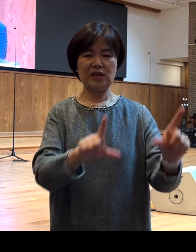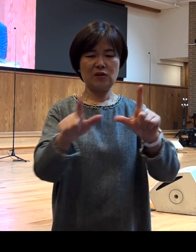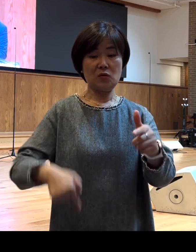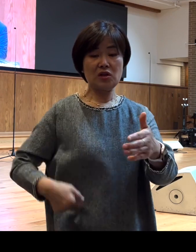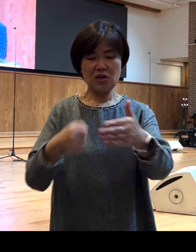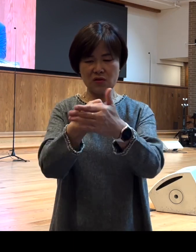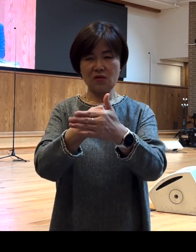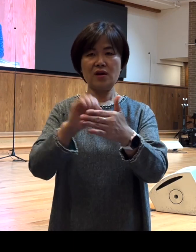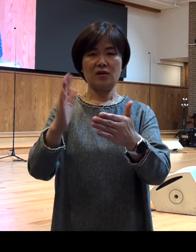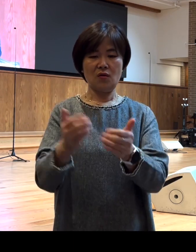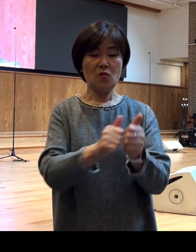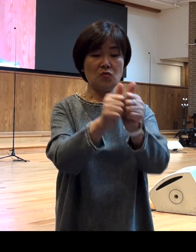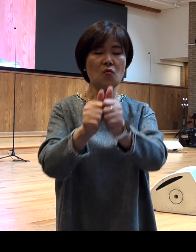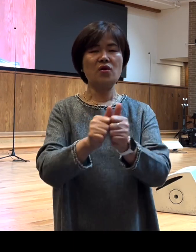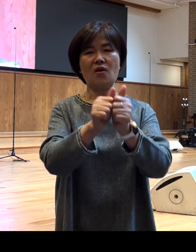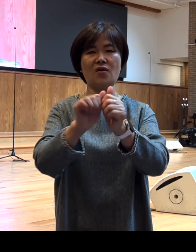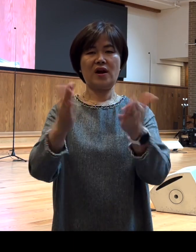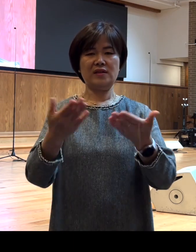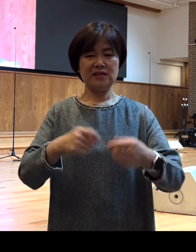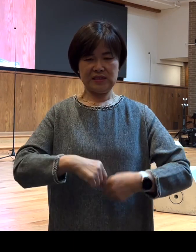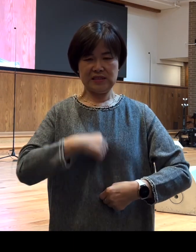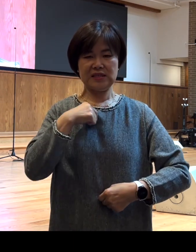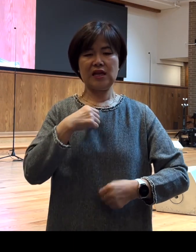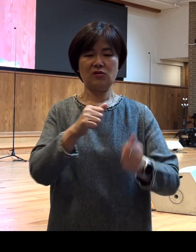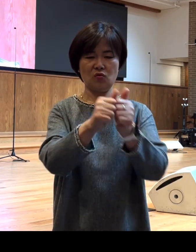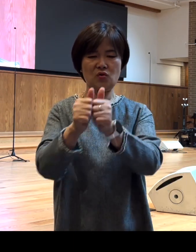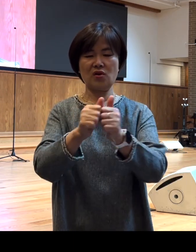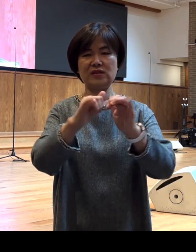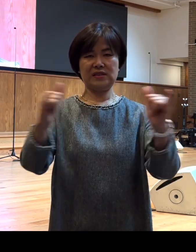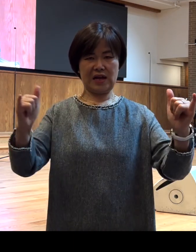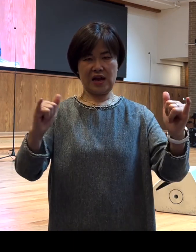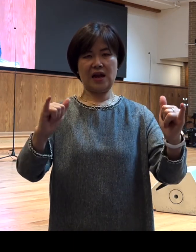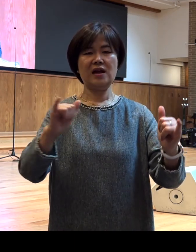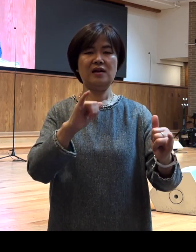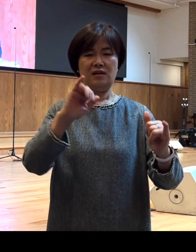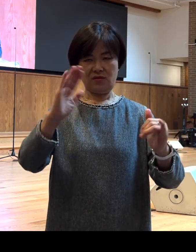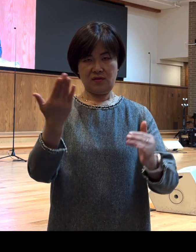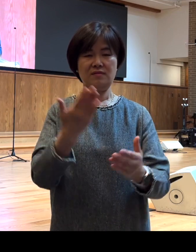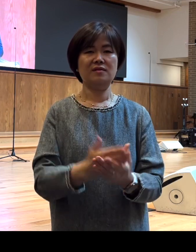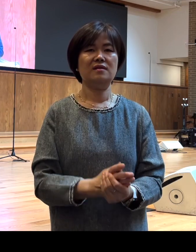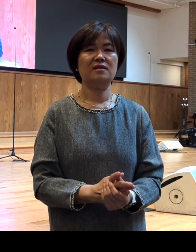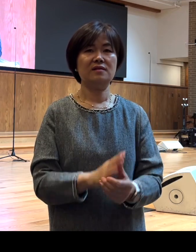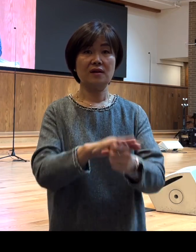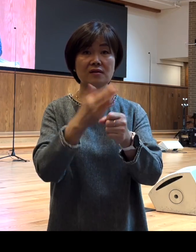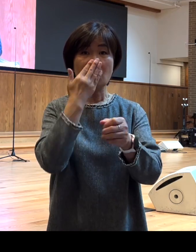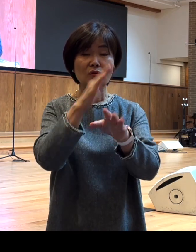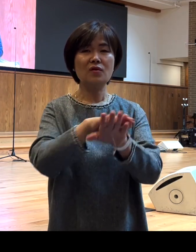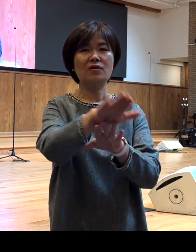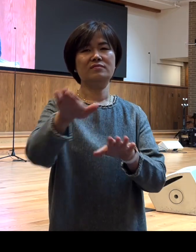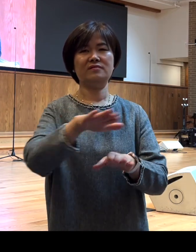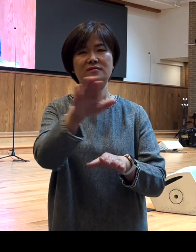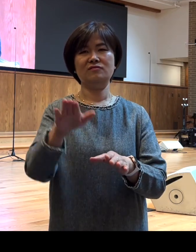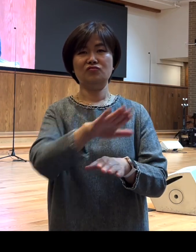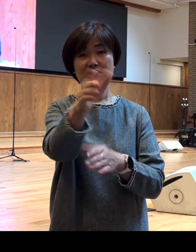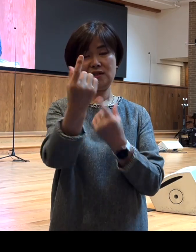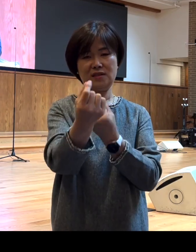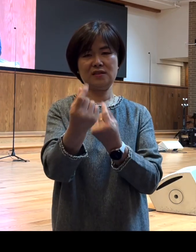동역한 신실한 동역자가 되었던 것입니다 사랑하는 성도 여러분 저와 여러분에게도 정말 그런